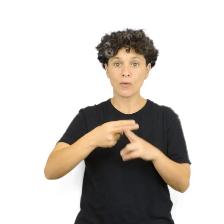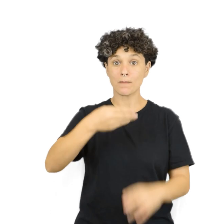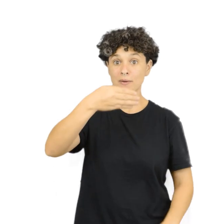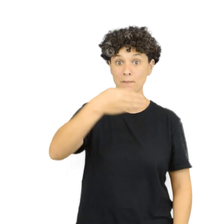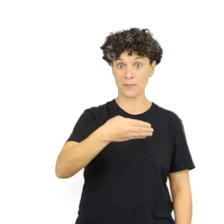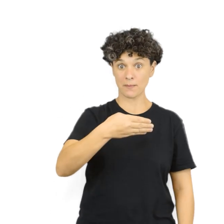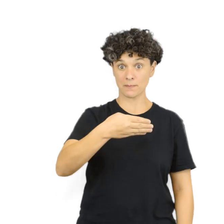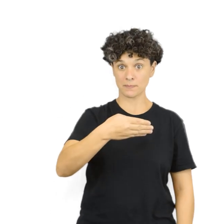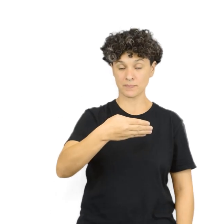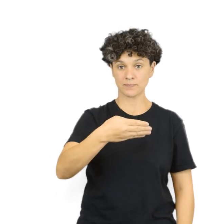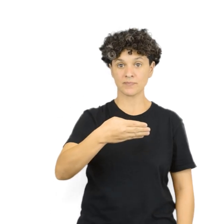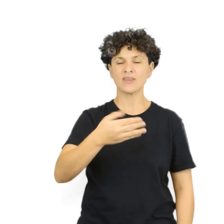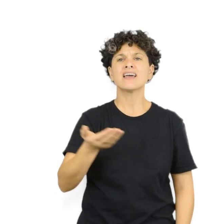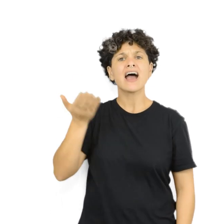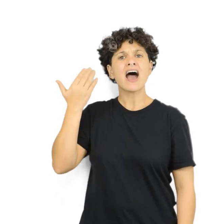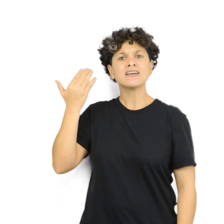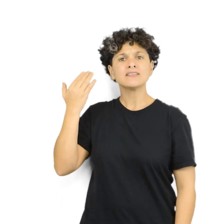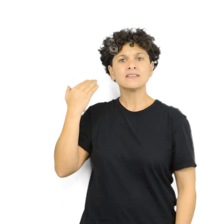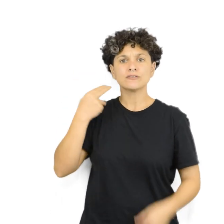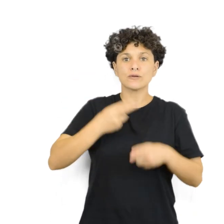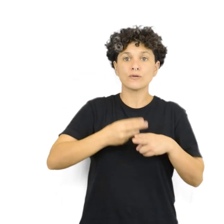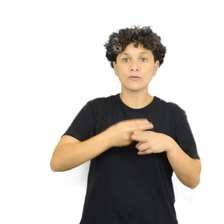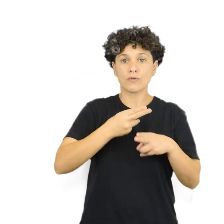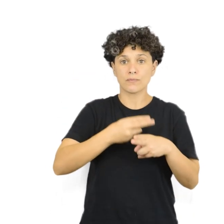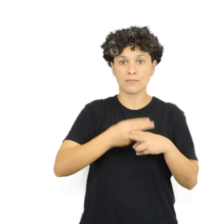El enlace de hidrógeno antes se llamaba puente de hidrógeno.